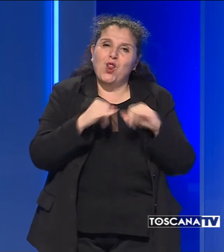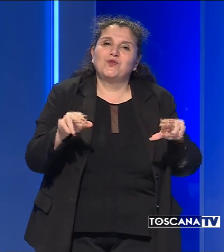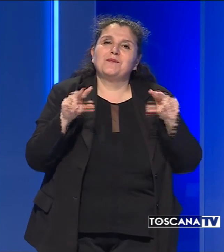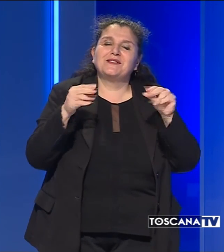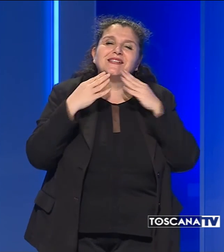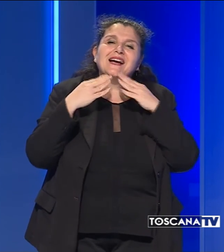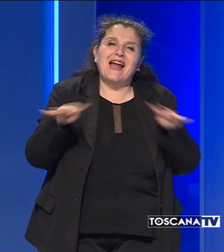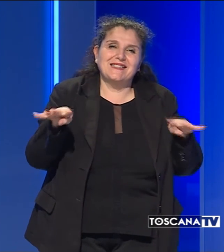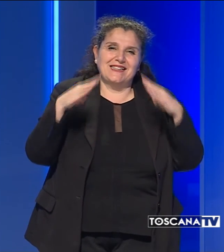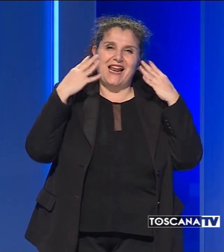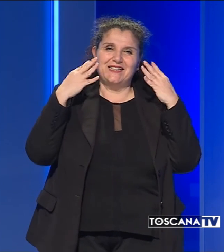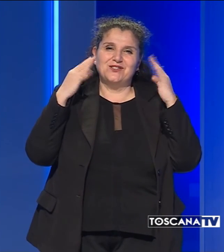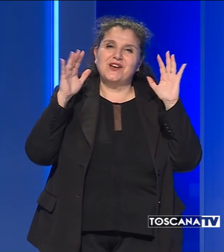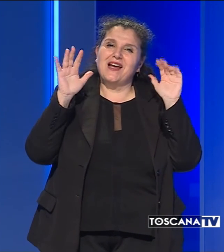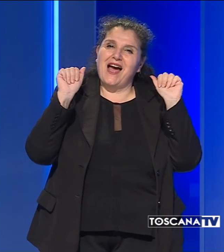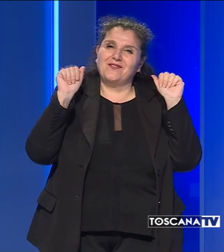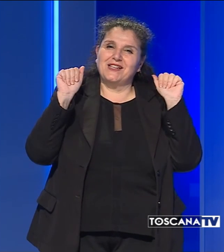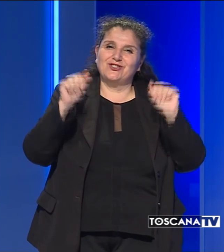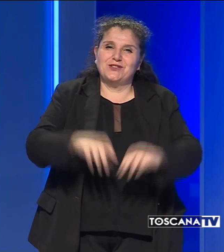tutto, grazie per averci seguito.